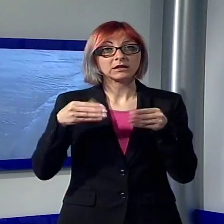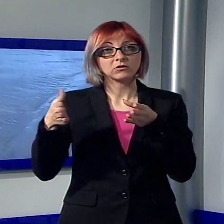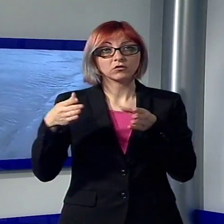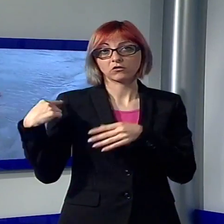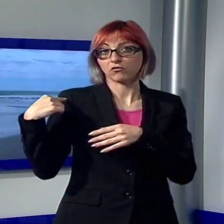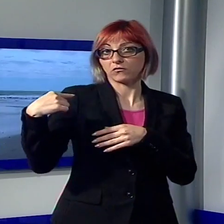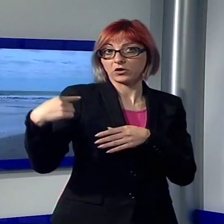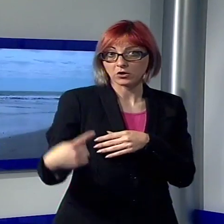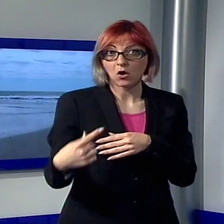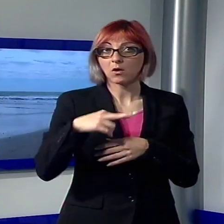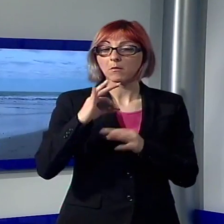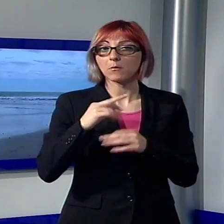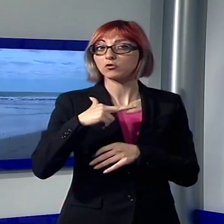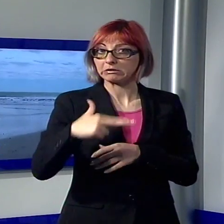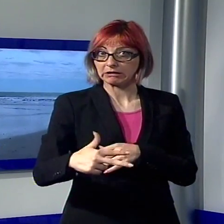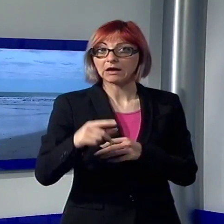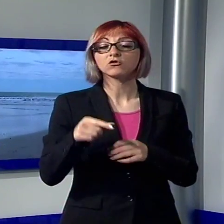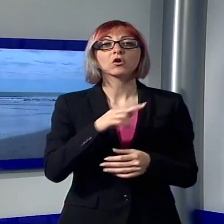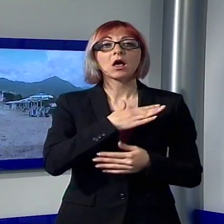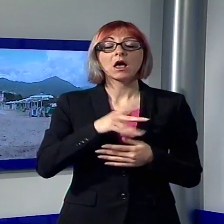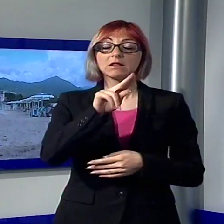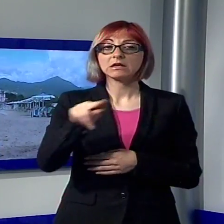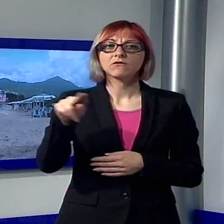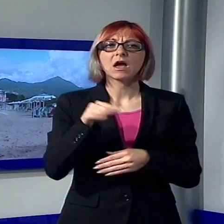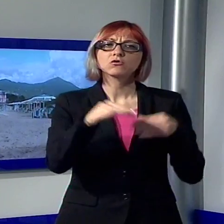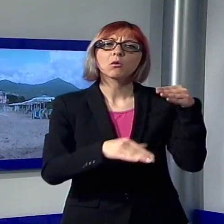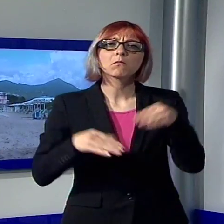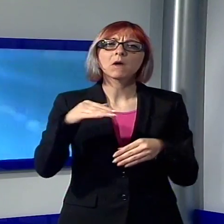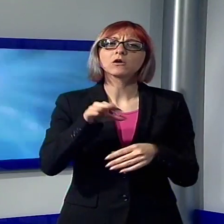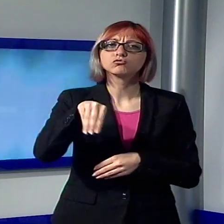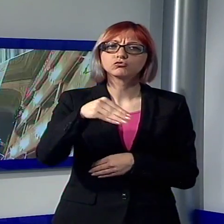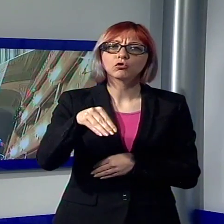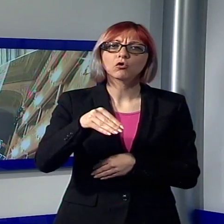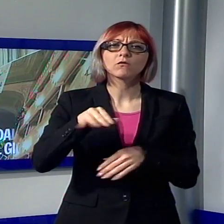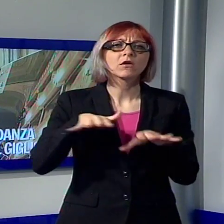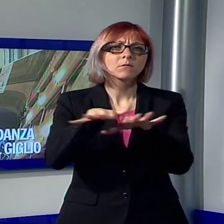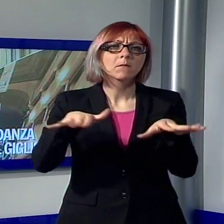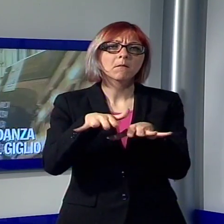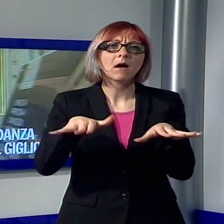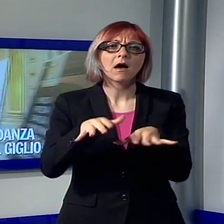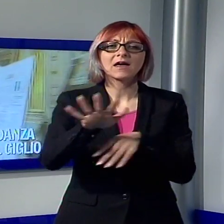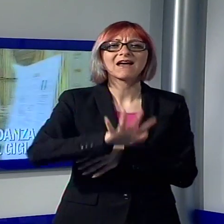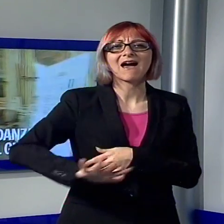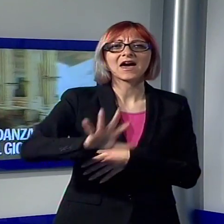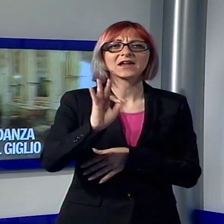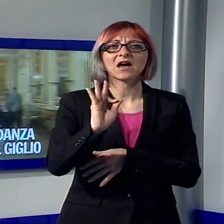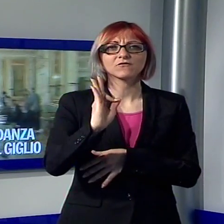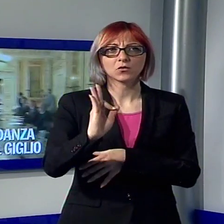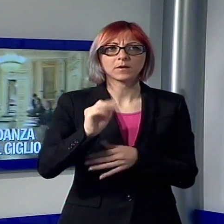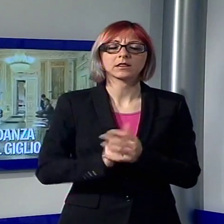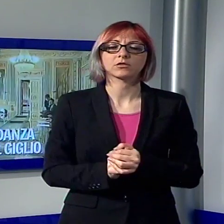bagni in mare vietati a Fiumetto. Opera, prosa e danza, la stagione del Giglio, presentato